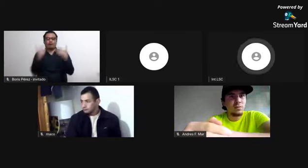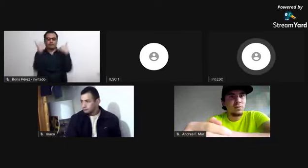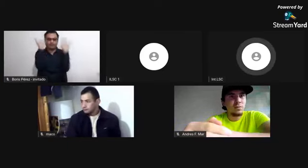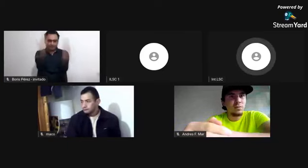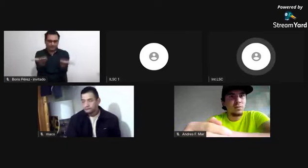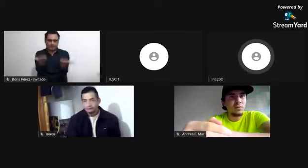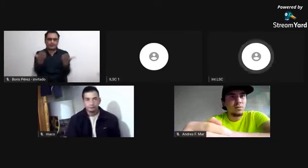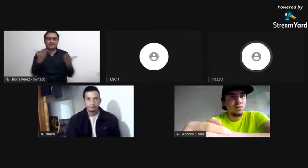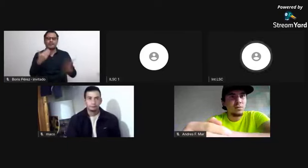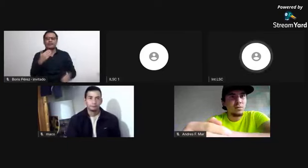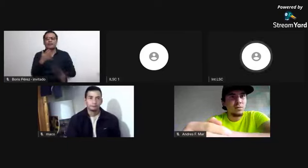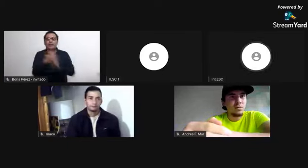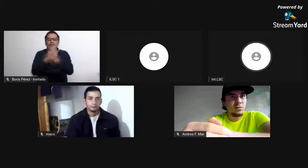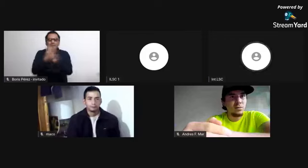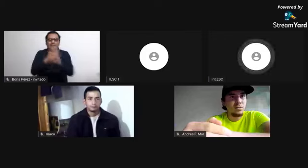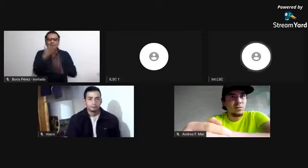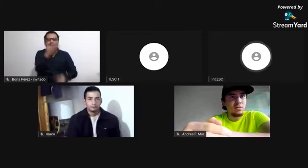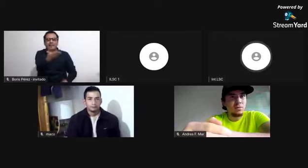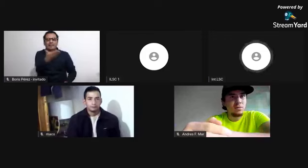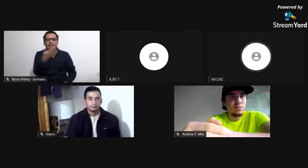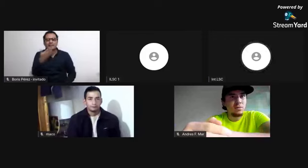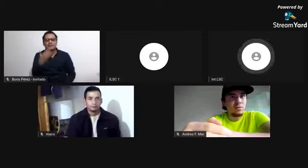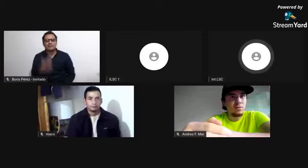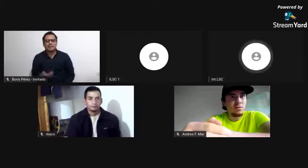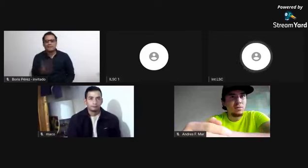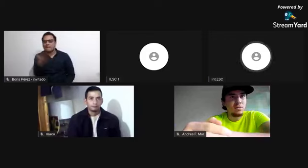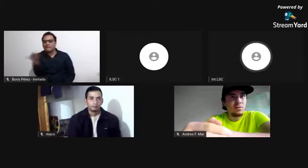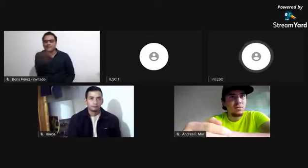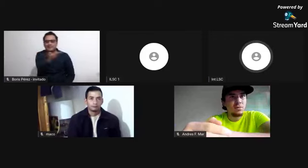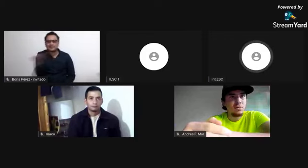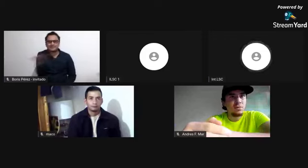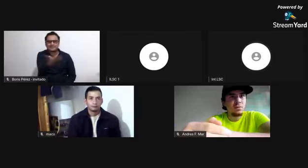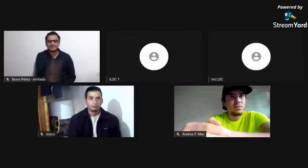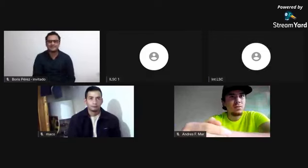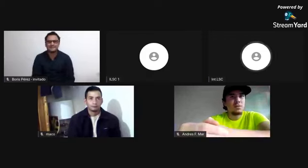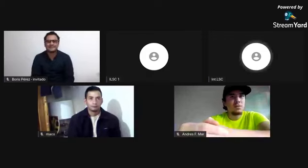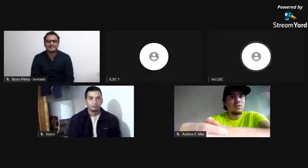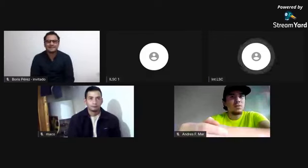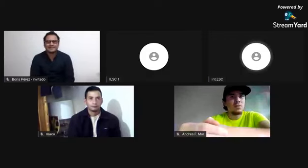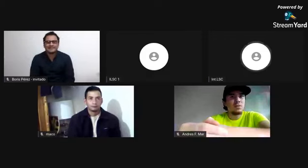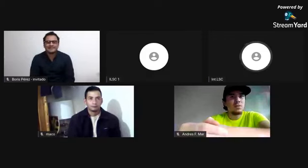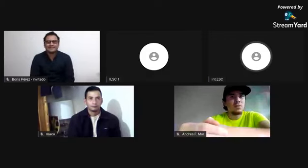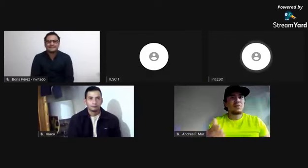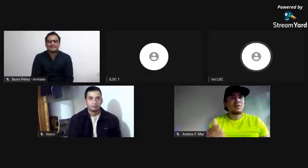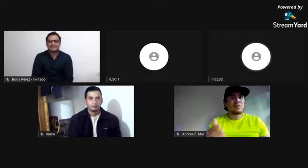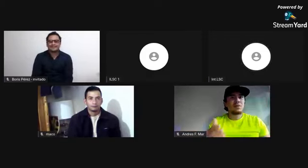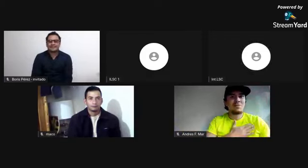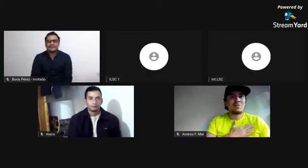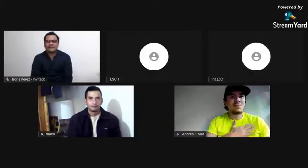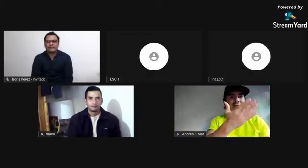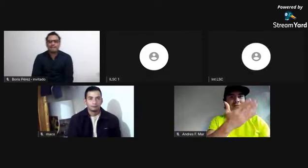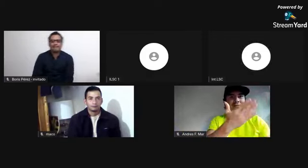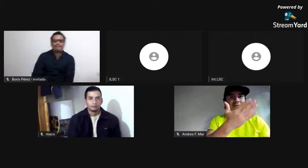Vamos a guardar las preguntas que tenemos en Facebook, entonces, y ahora vamos a seguir. ¿Con quién? ¿Con quién seguimos?